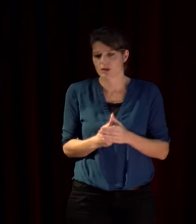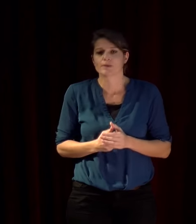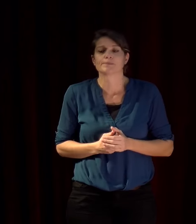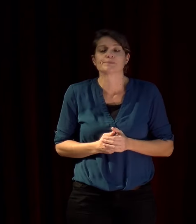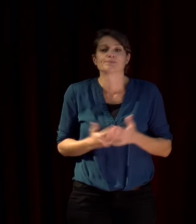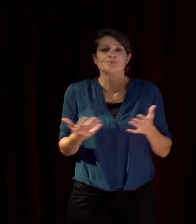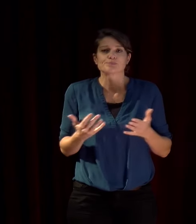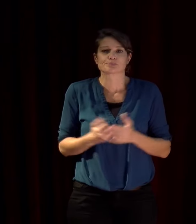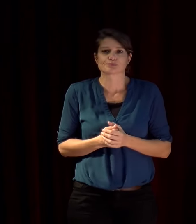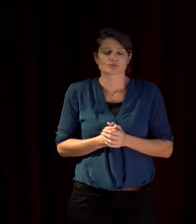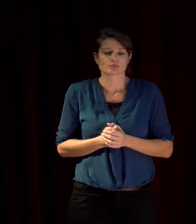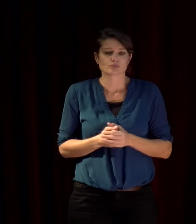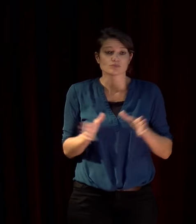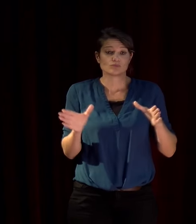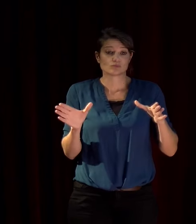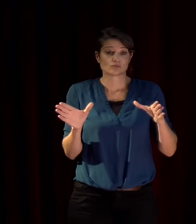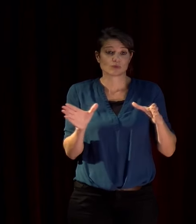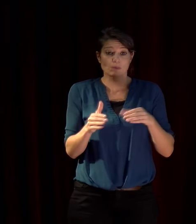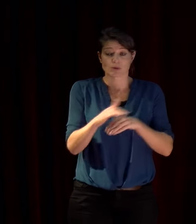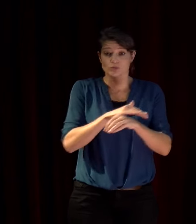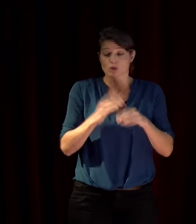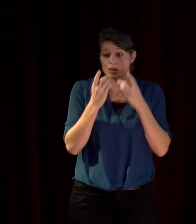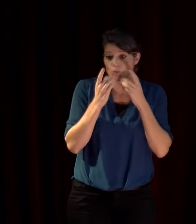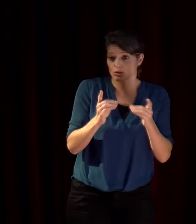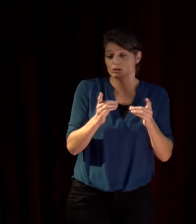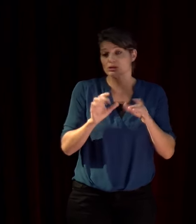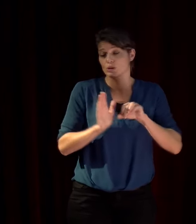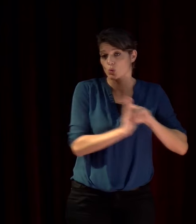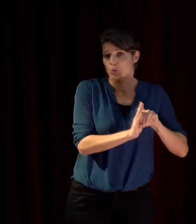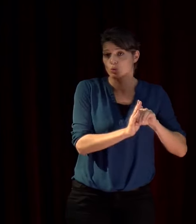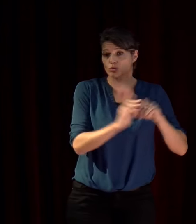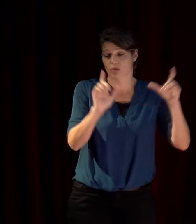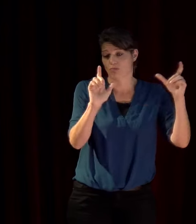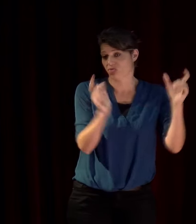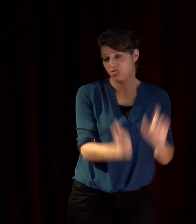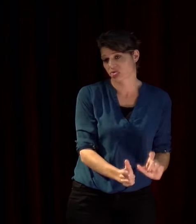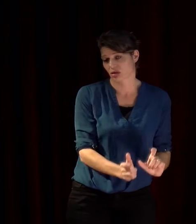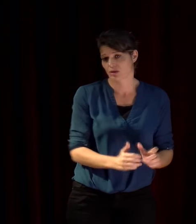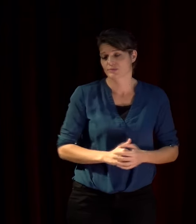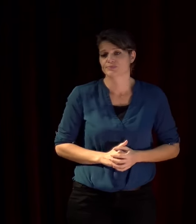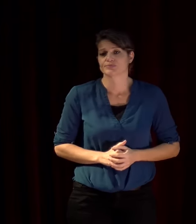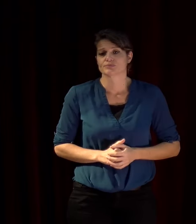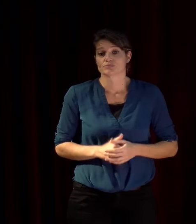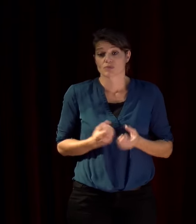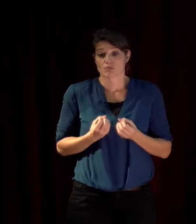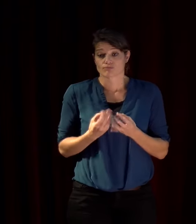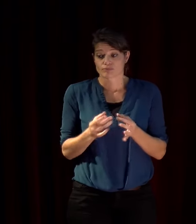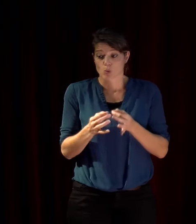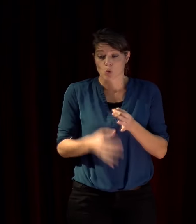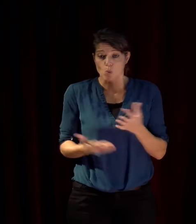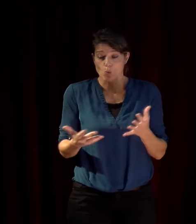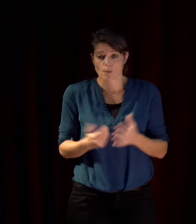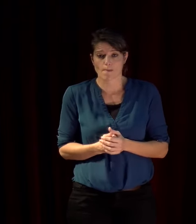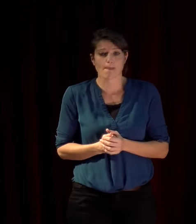des partis démocratiques de la gauche etc la principale des conséquences de la crise de la